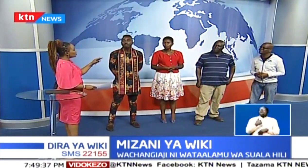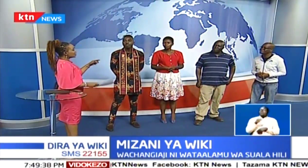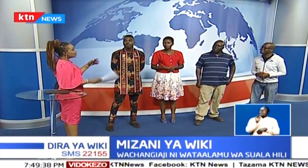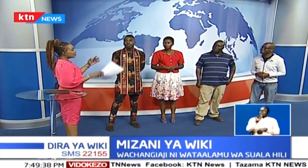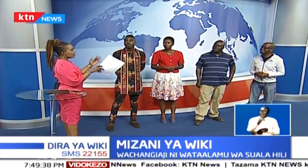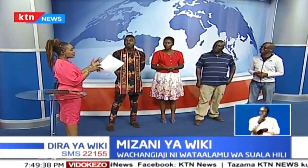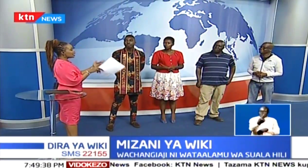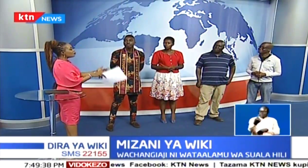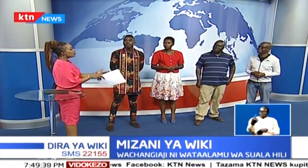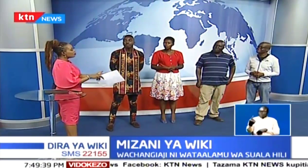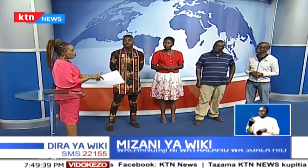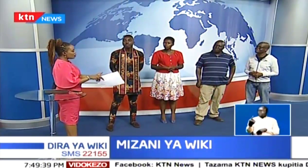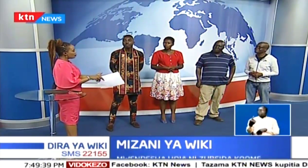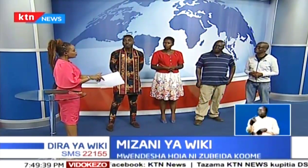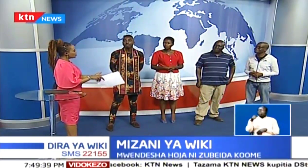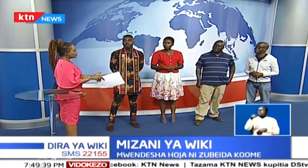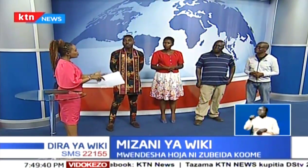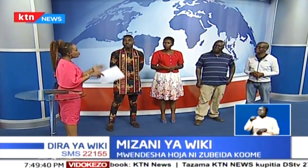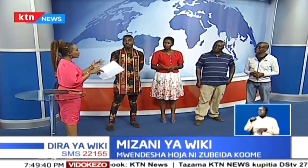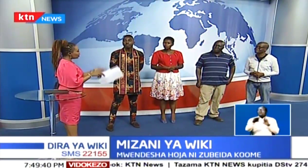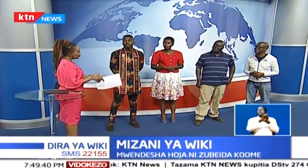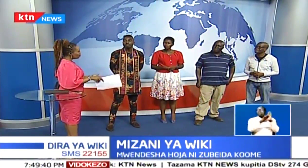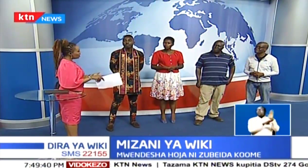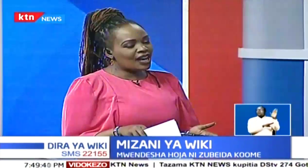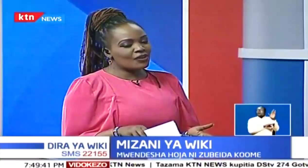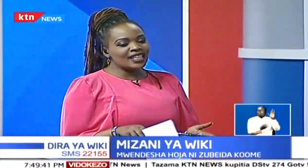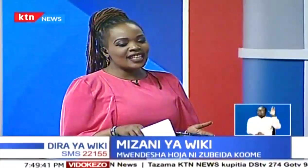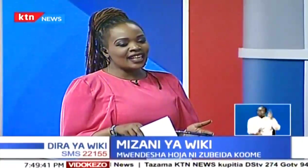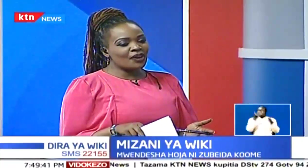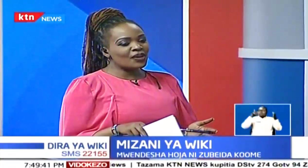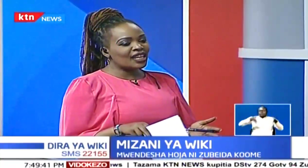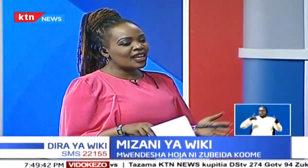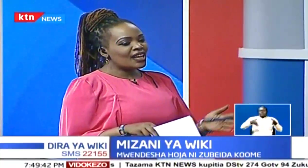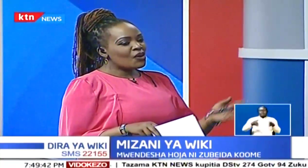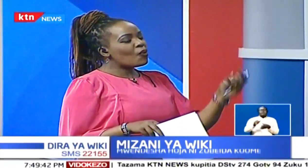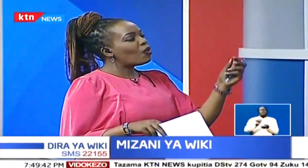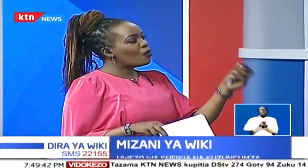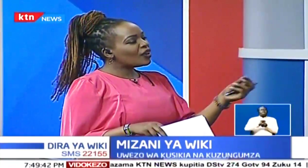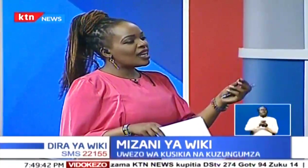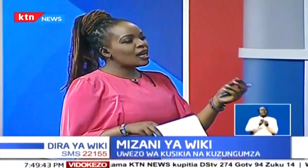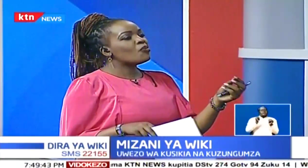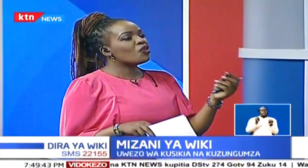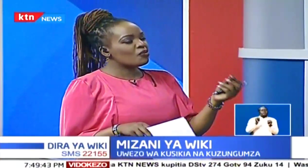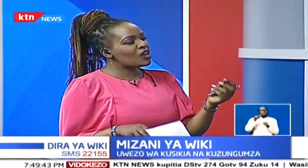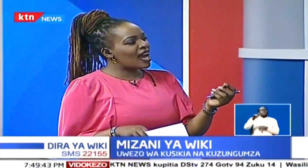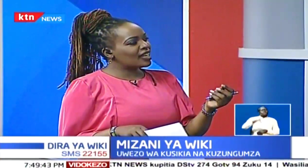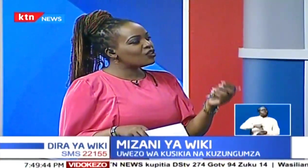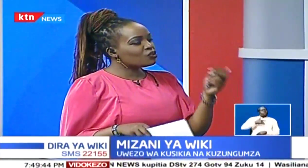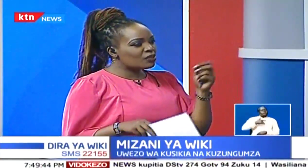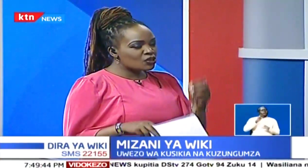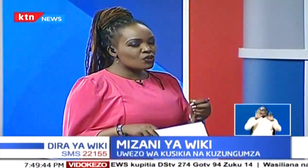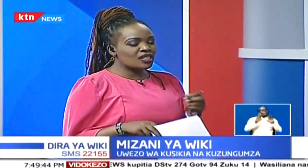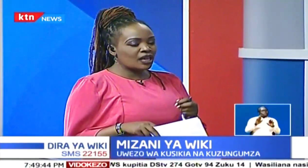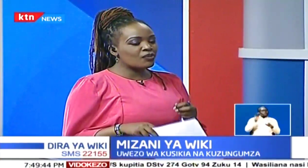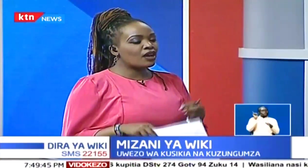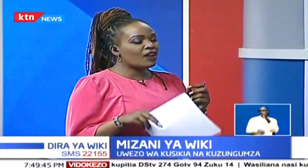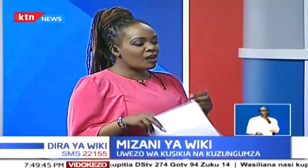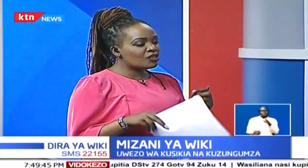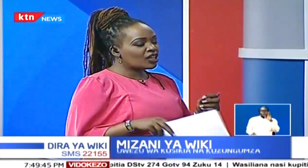moja moja, niuliza, sehemu hii, mpia mbao, tunazindua leo, kwenye dira ya wiki, kwa kuhuwe, ina umuhimu gani?